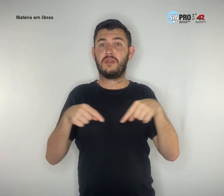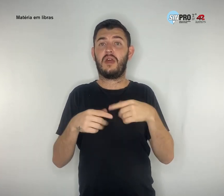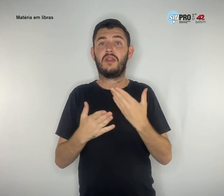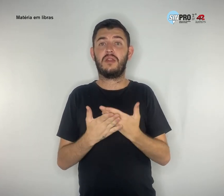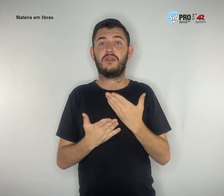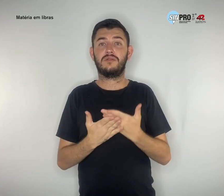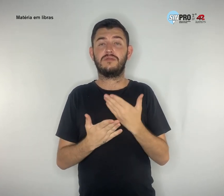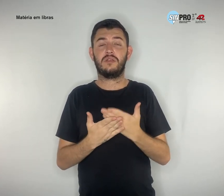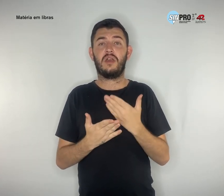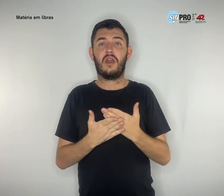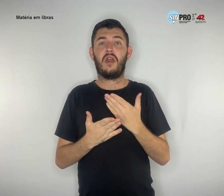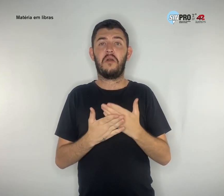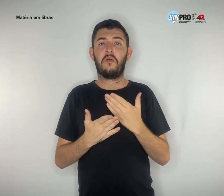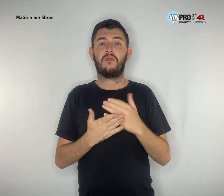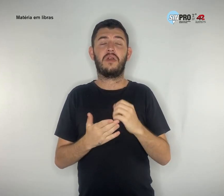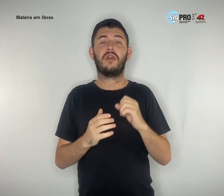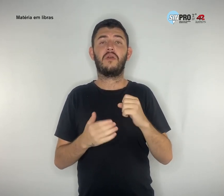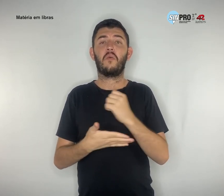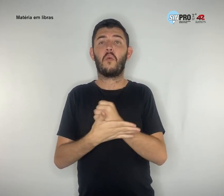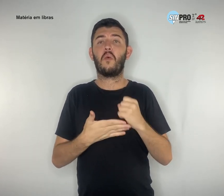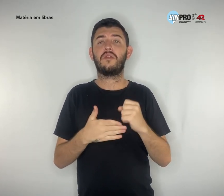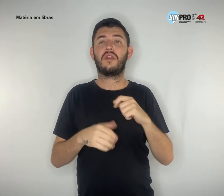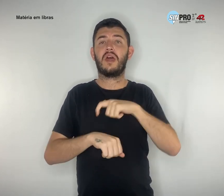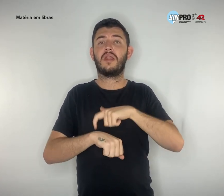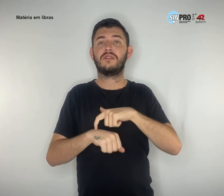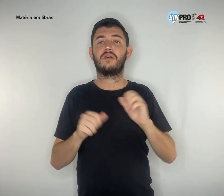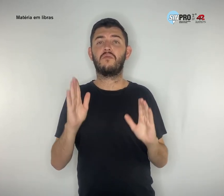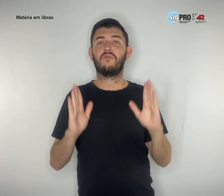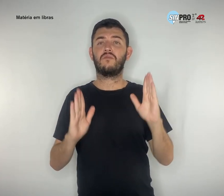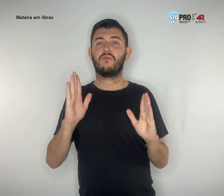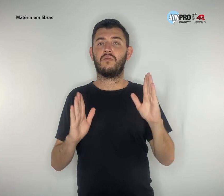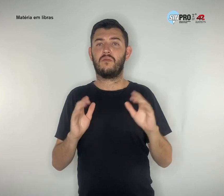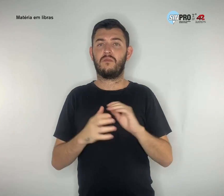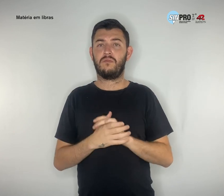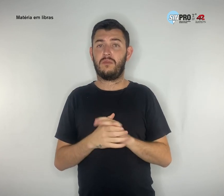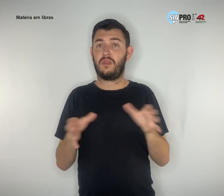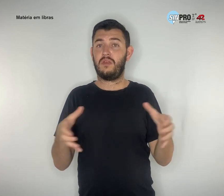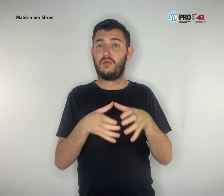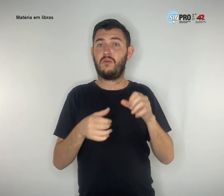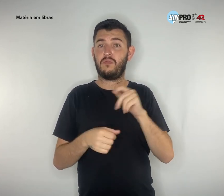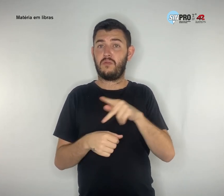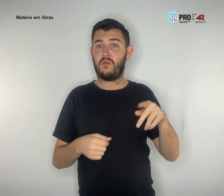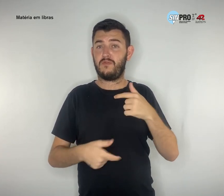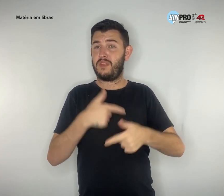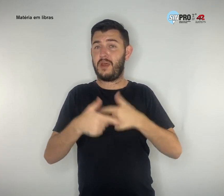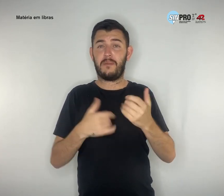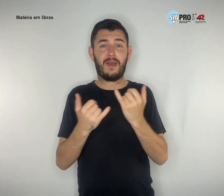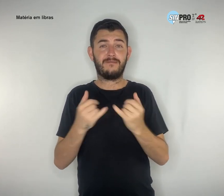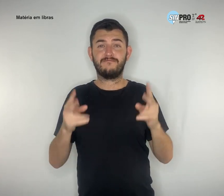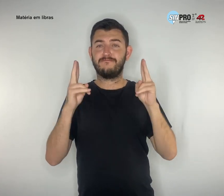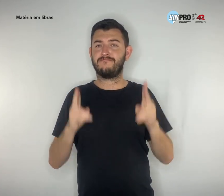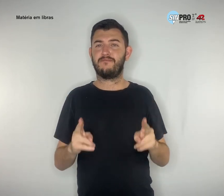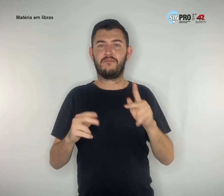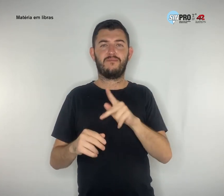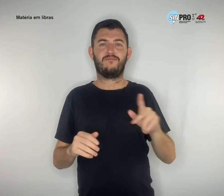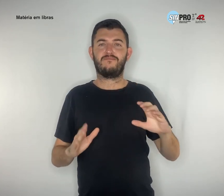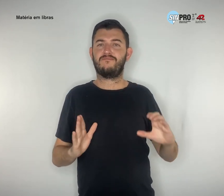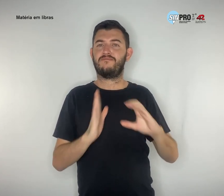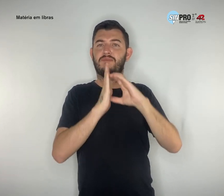contratação temporária. Eles exercem a mesma função, têm a mesma qualificação,